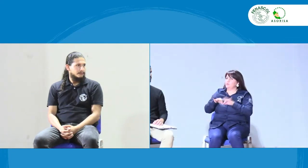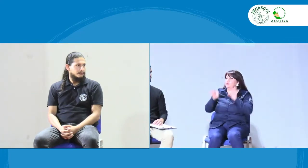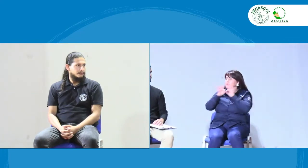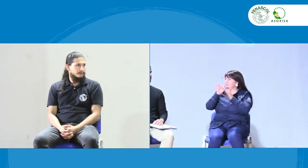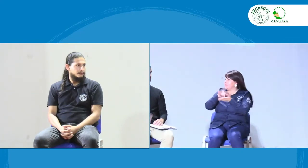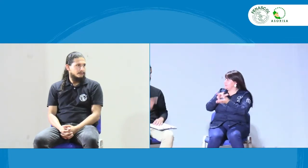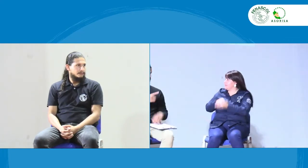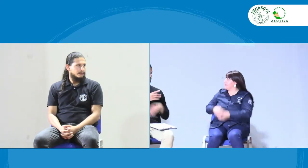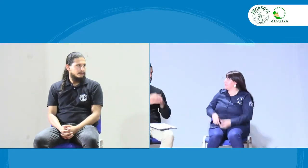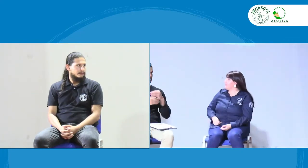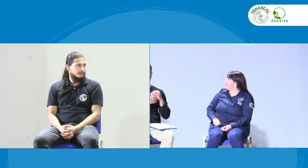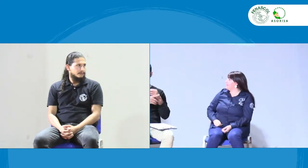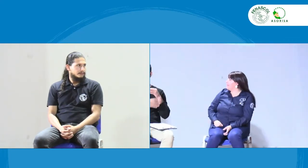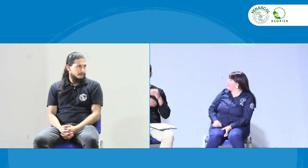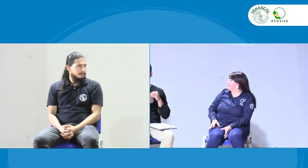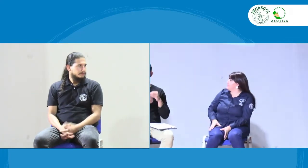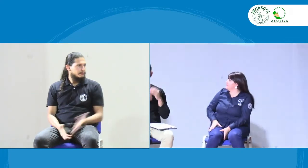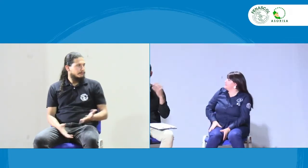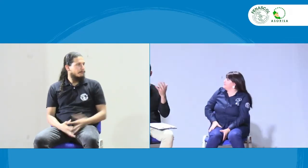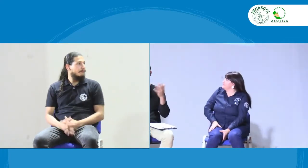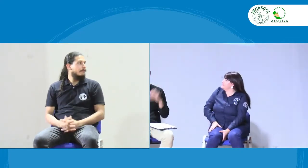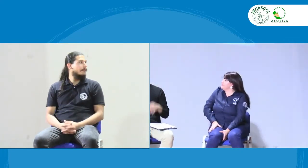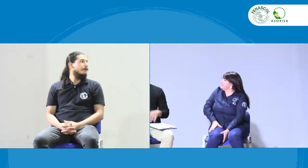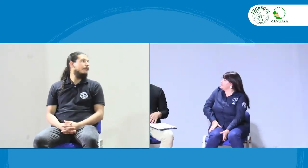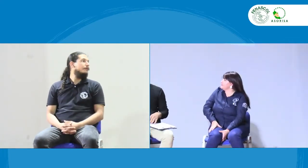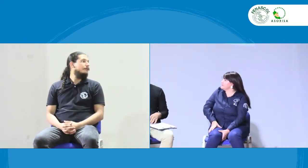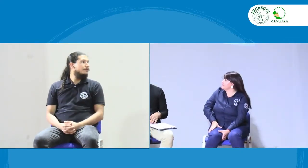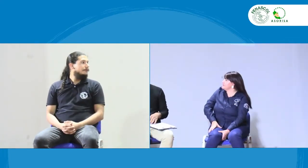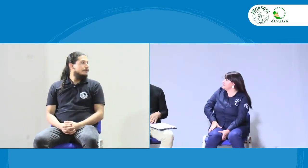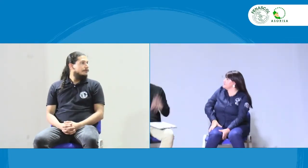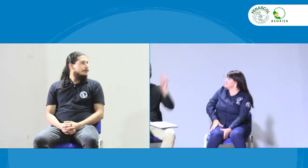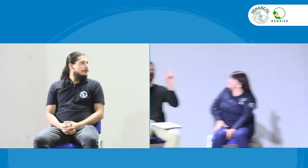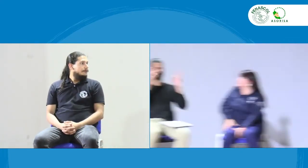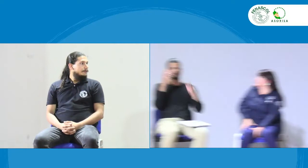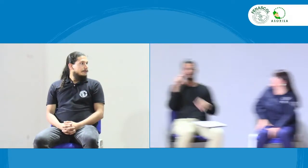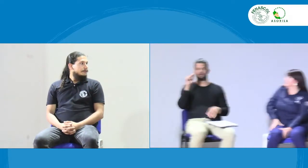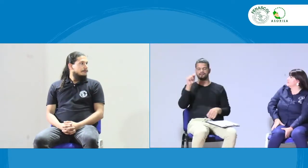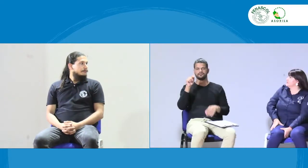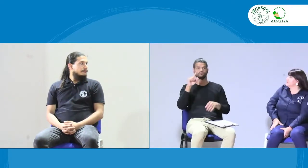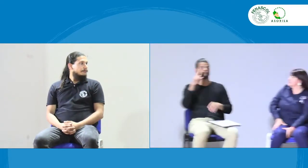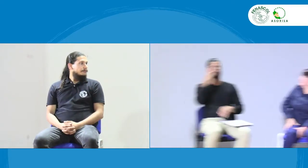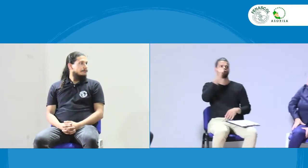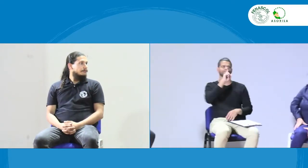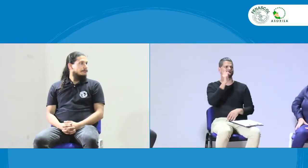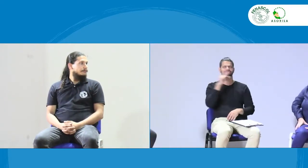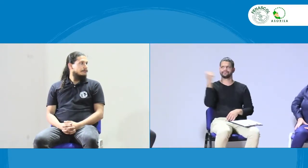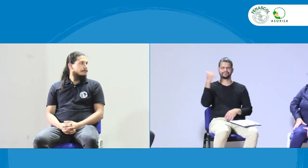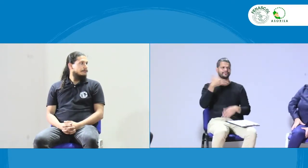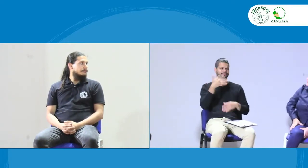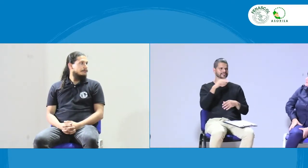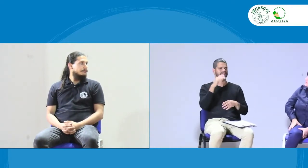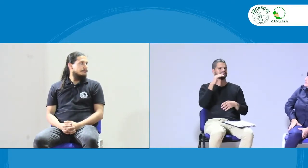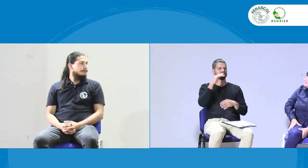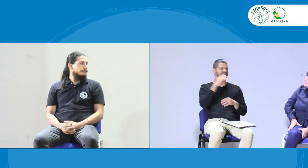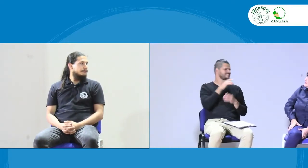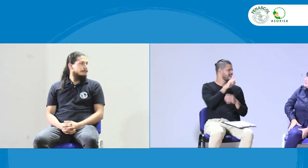formarnos en leyes, es lo más importante. Yo quisiera agregar algo más. Recuerden que hay dos puntos importantes.